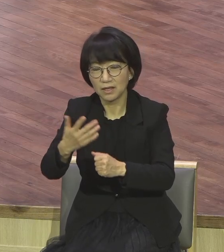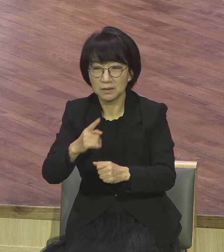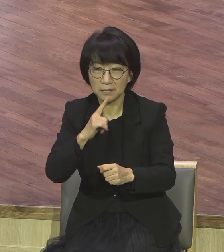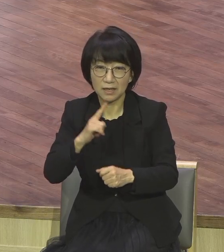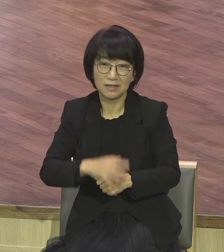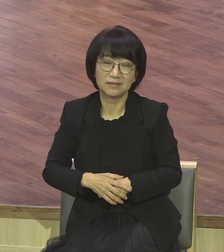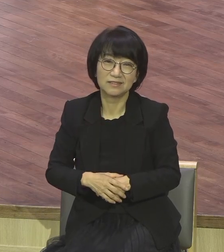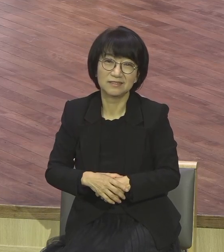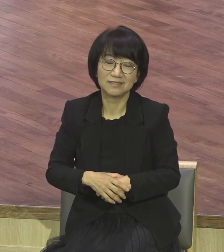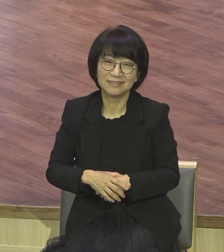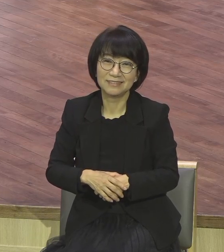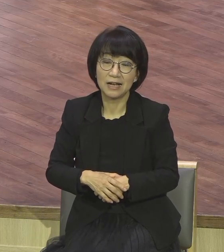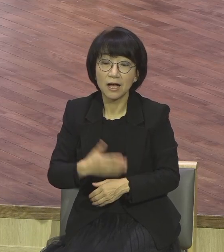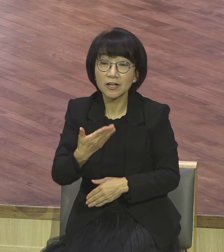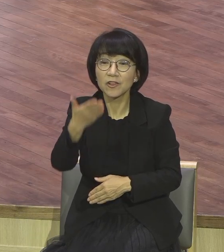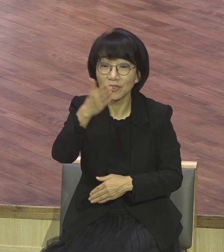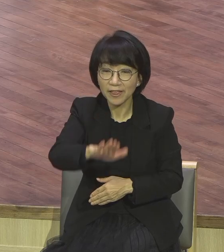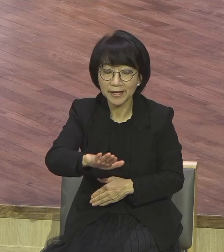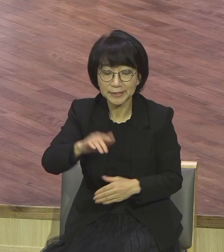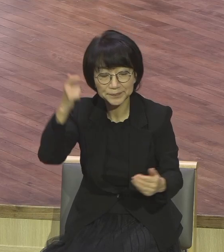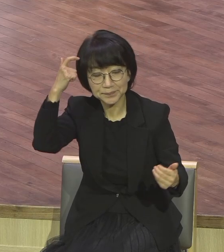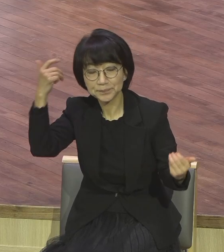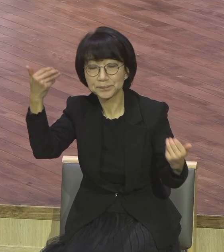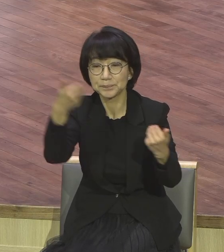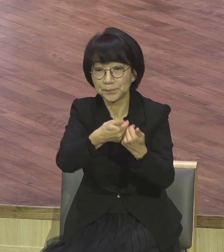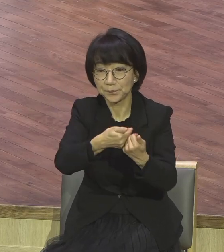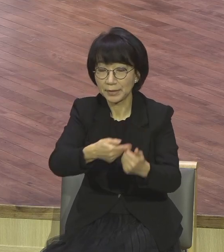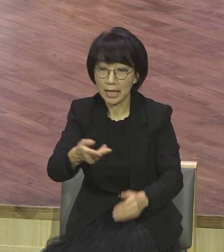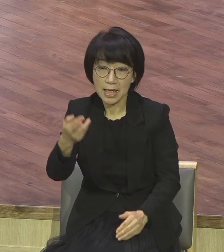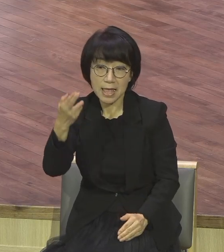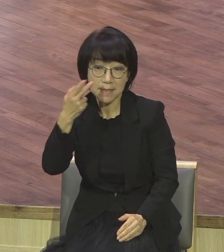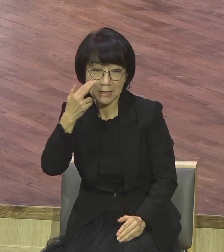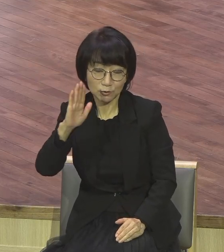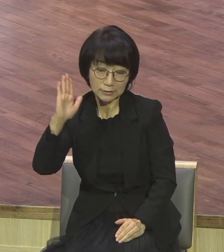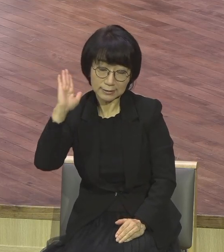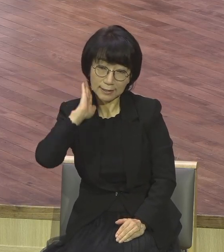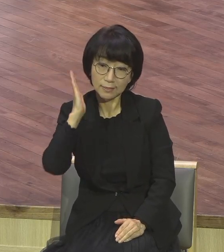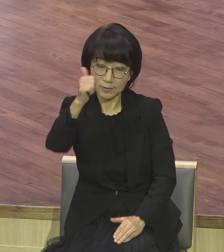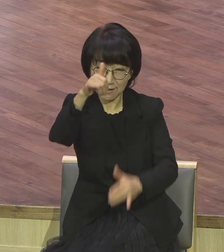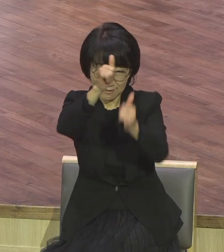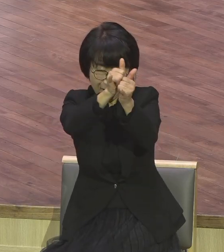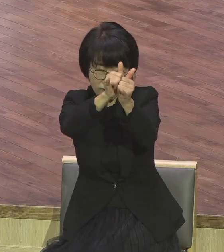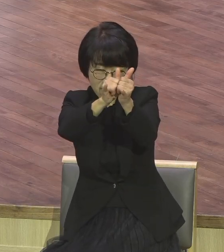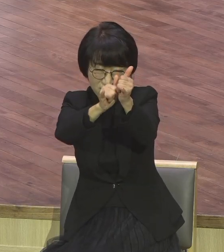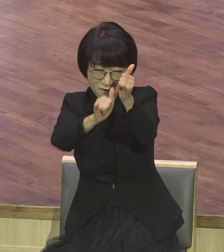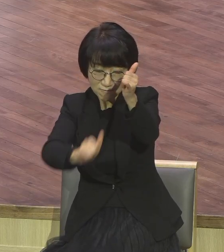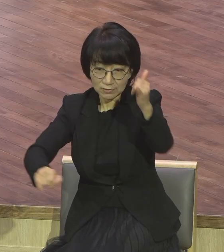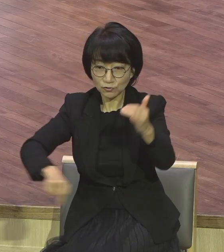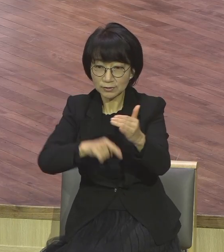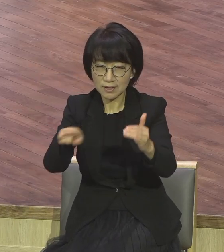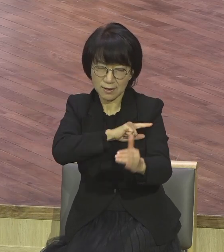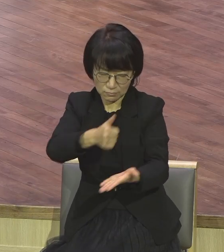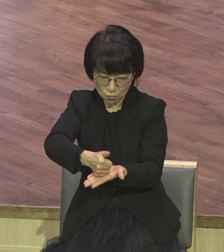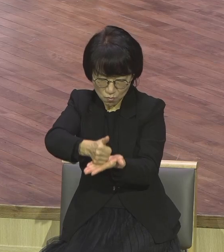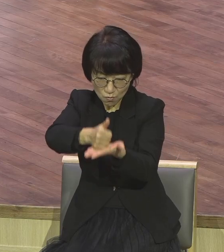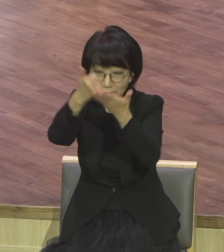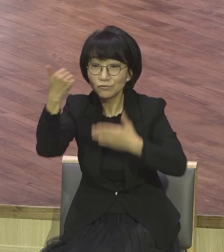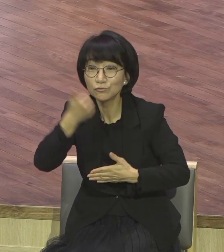이와는 달리 미국의 역대 대통령 중 가장 존경받는 대통령이라고 하면 링컨이죠.